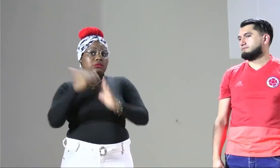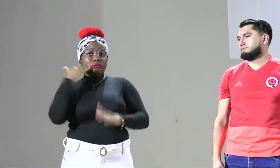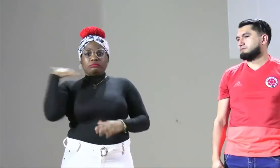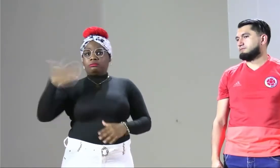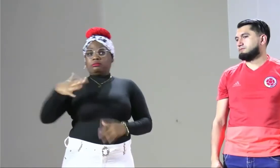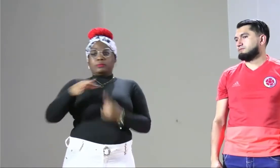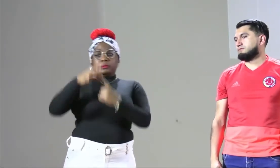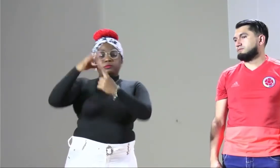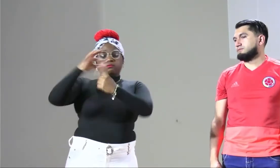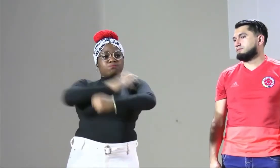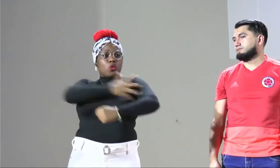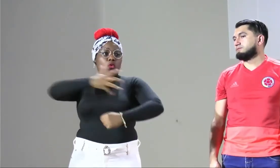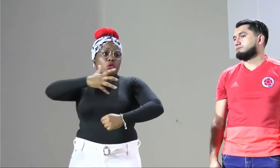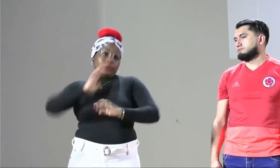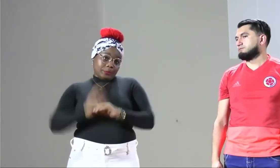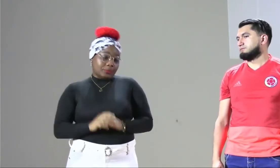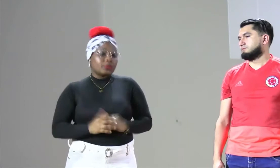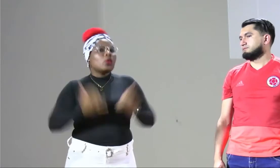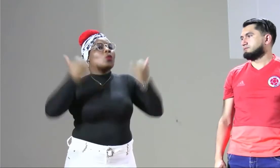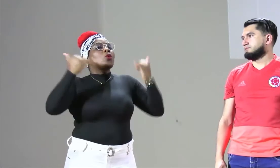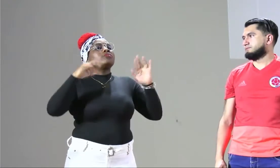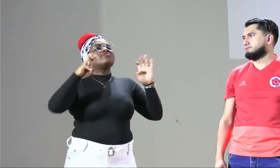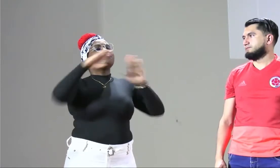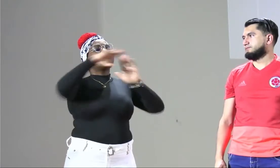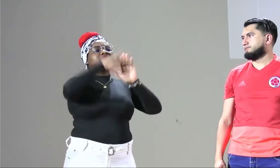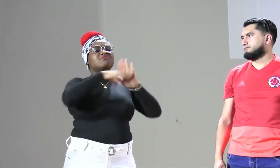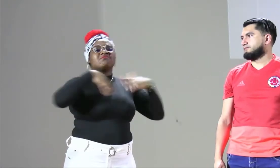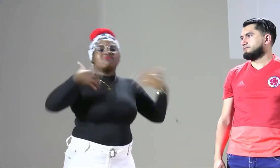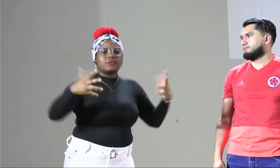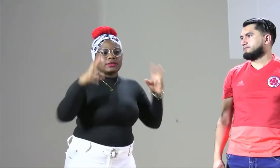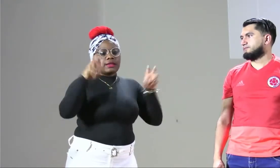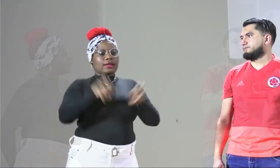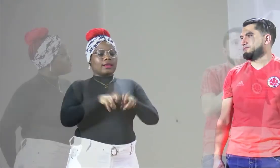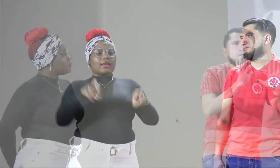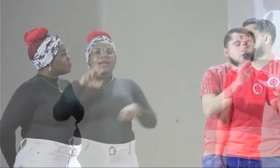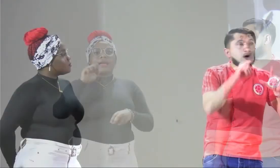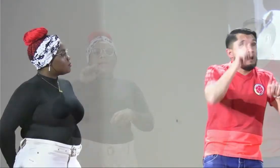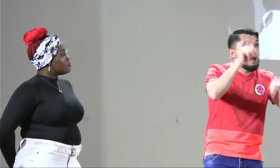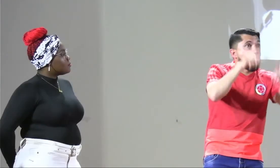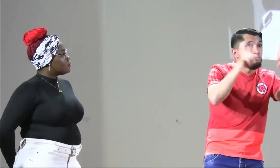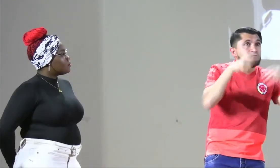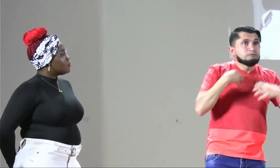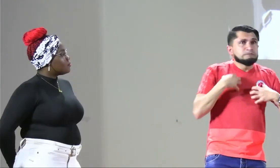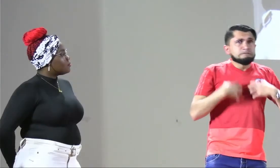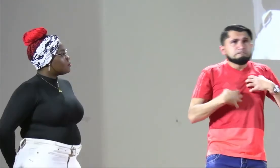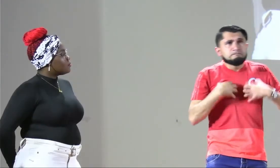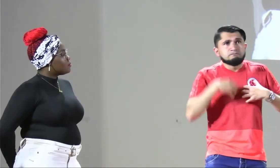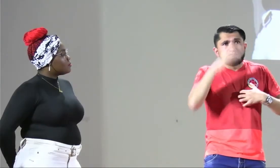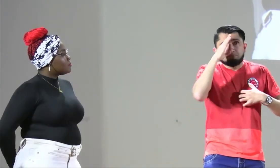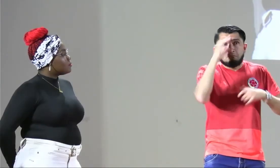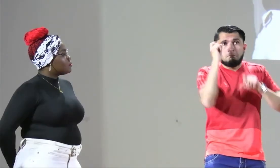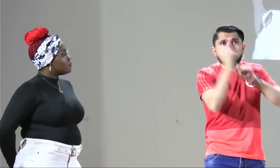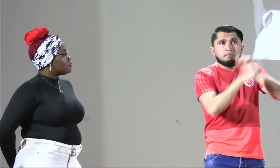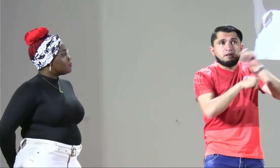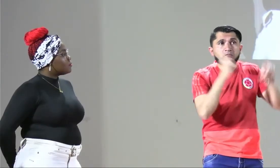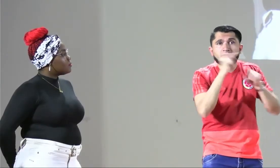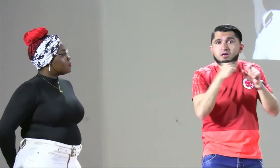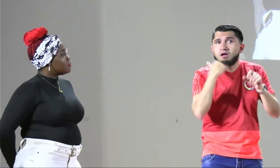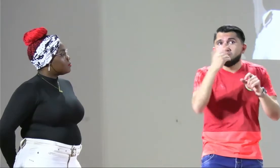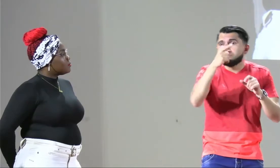barrera, pero podemos hacerlo, nos podemos empoderar. Antes de hablar sobre el movimiento asociativo, si